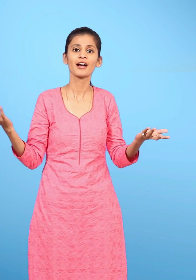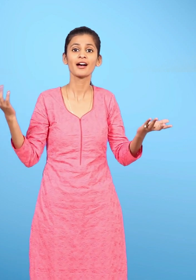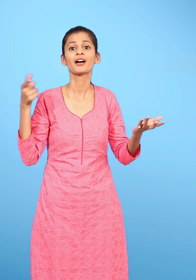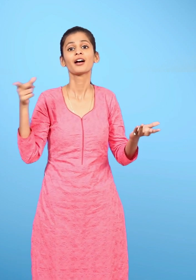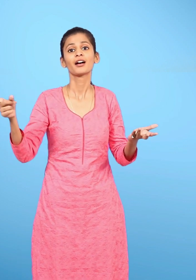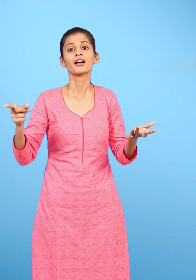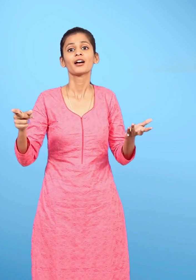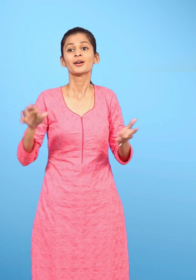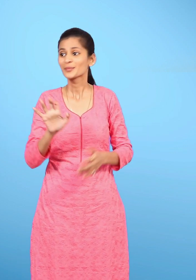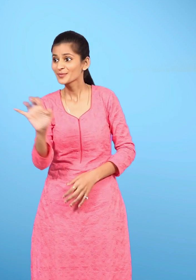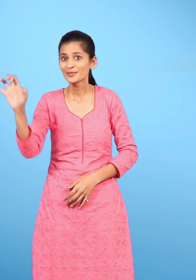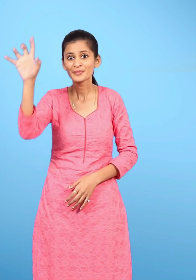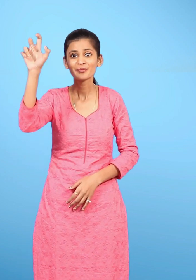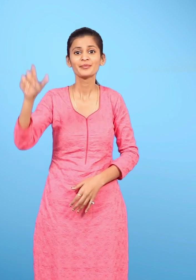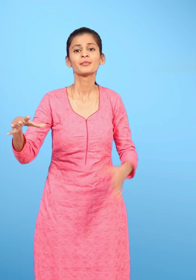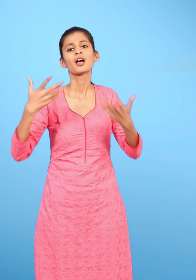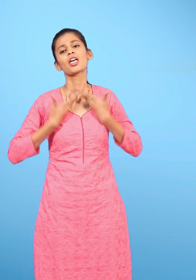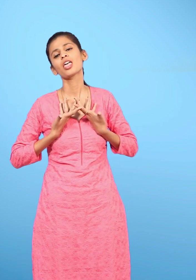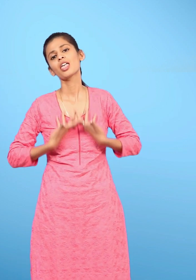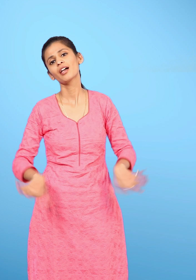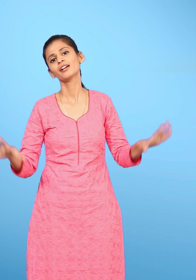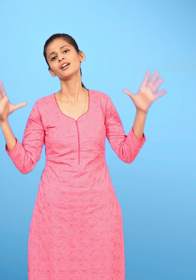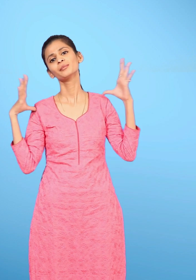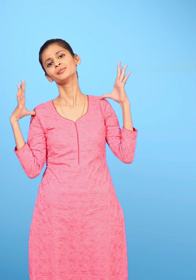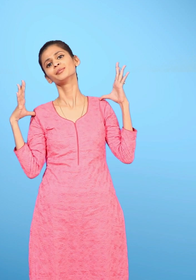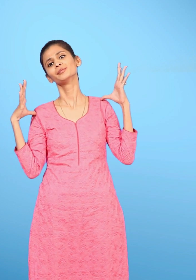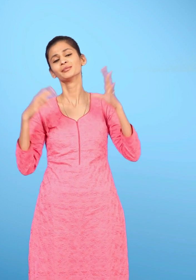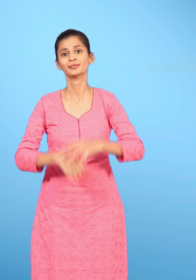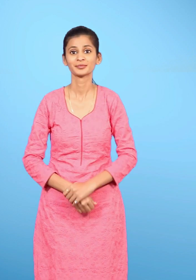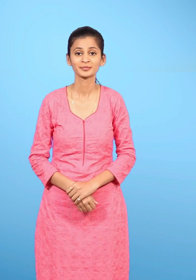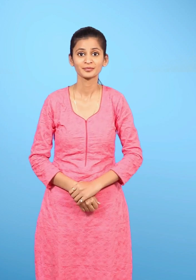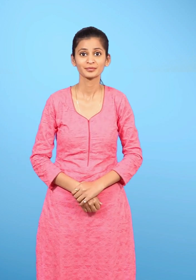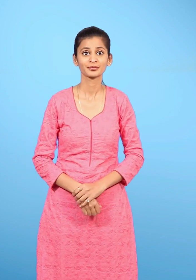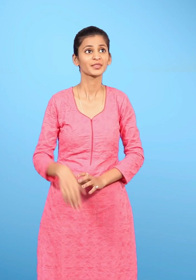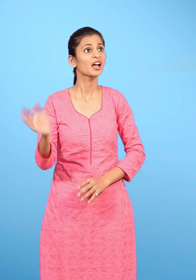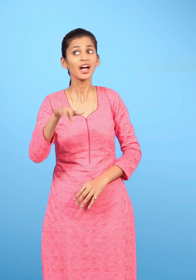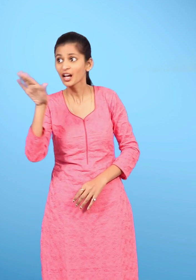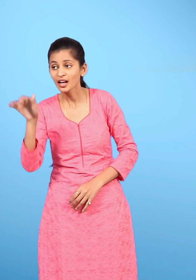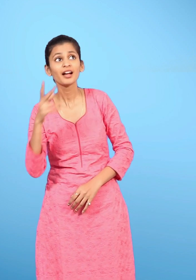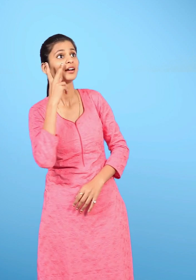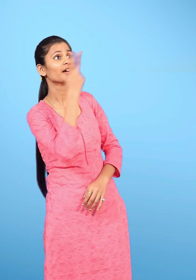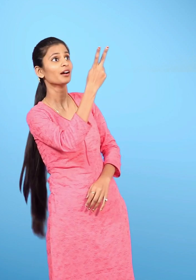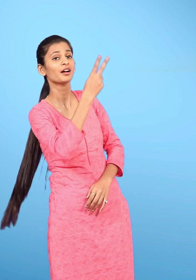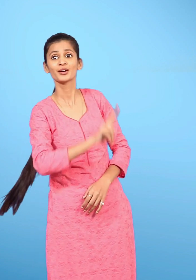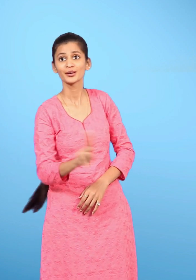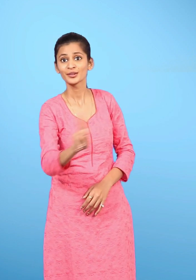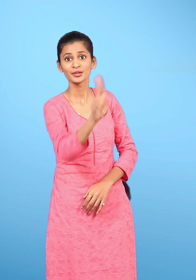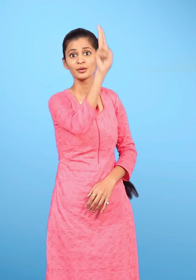कैसे मस्त पड़ी है मकड़ी और छिपकली कूतू देखो